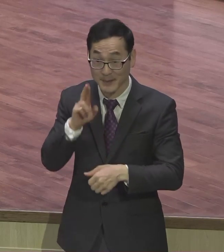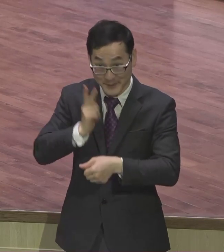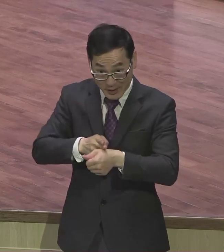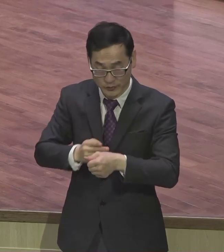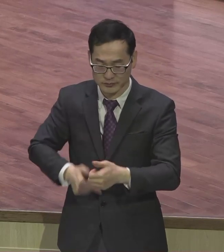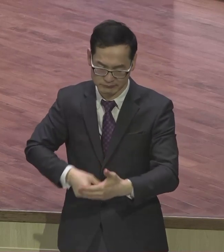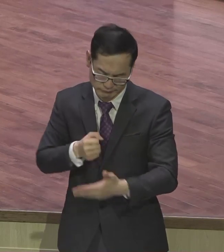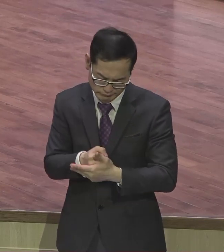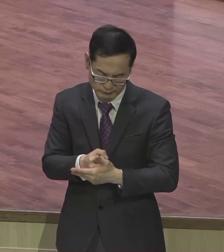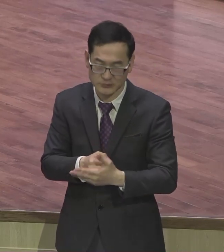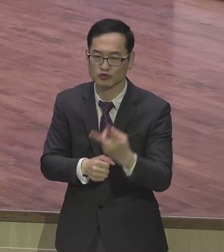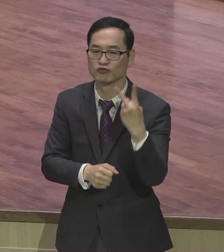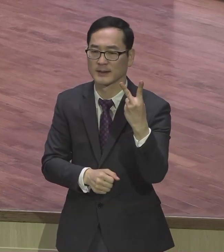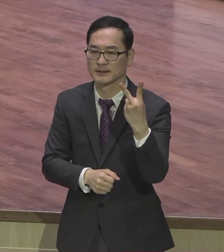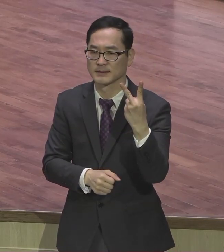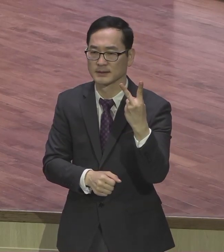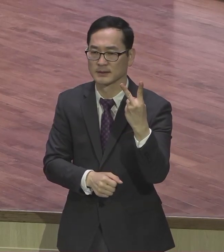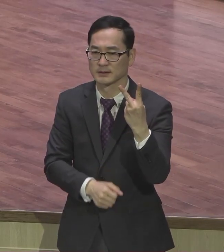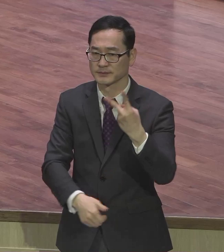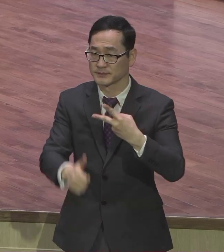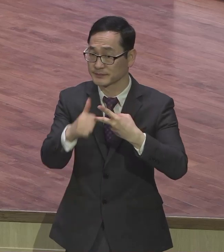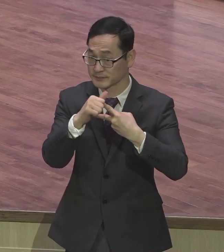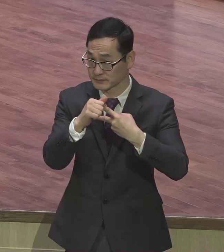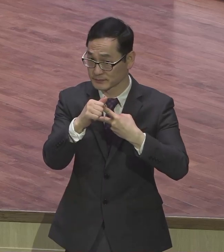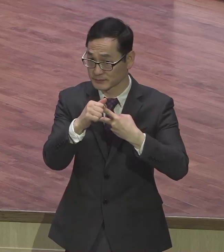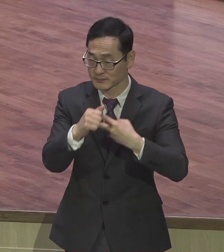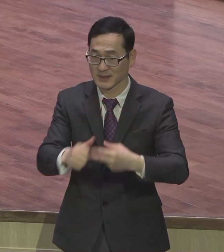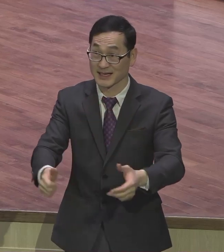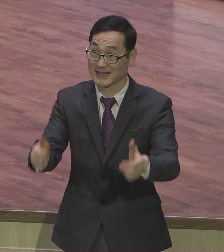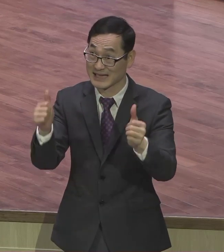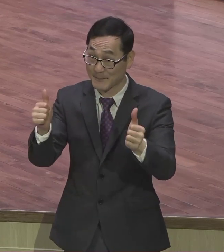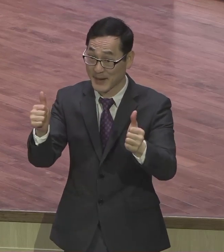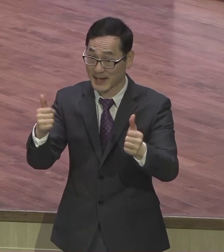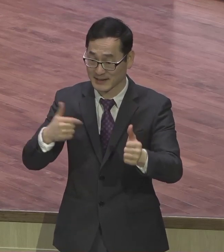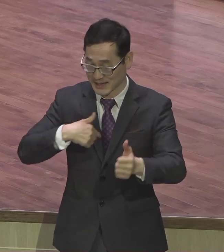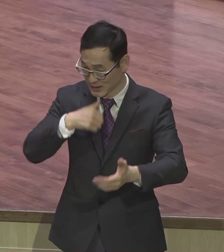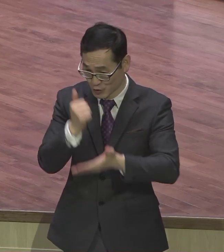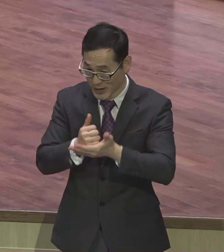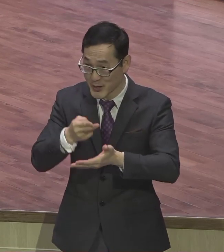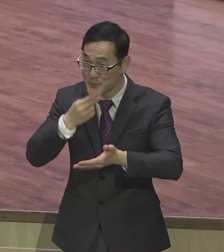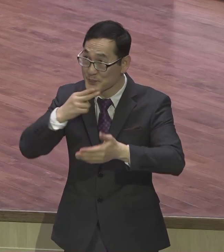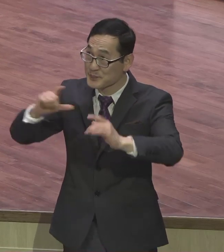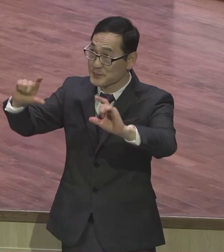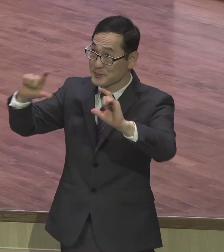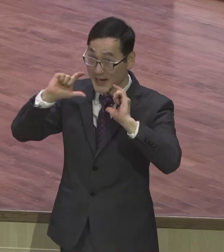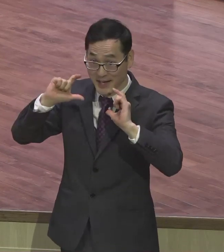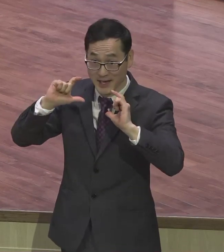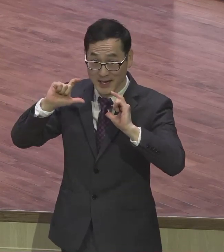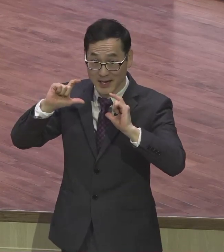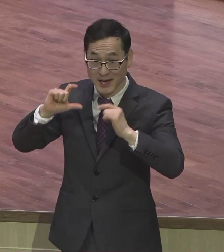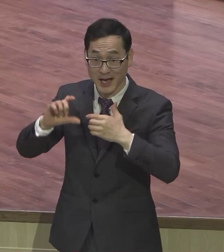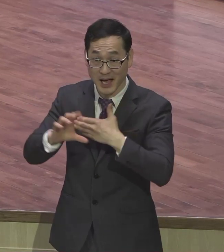결단의 표현 한 가지는 재판에서 무죄가 확정이 되면 석방돼서